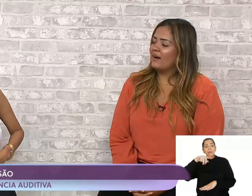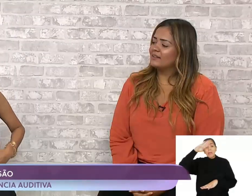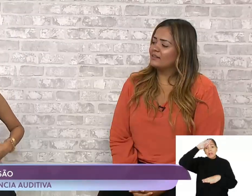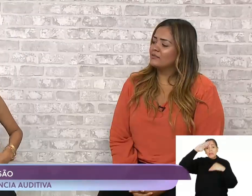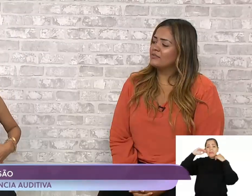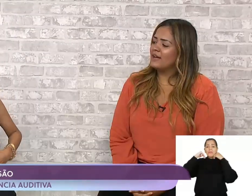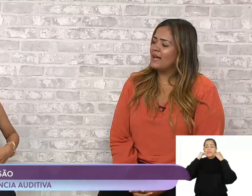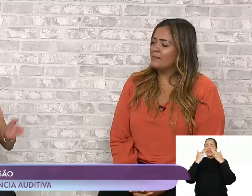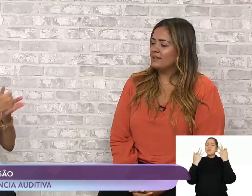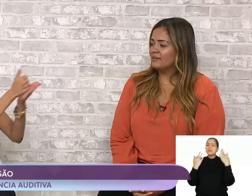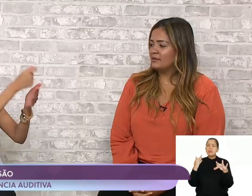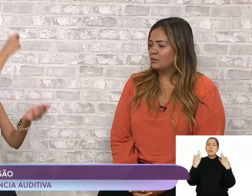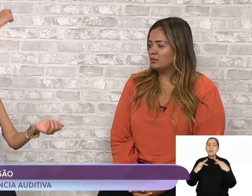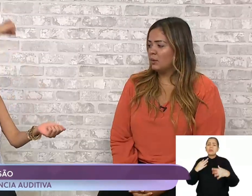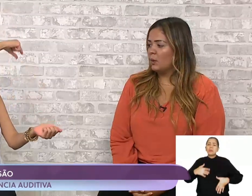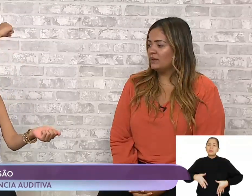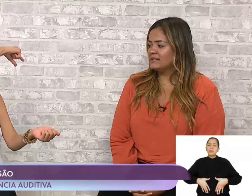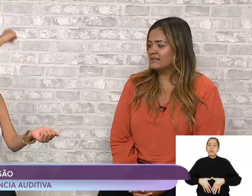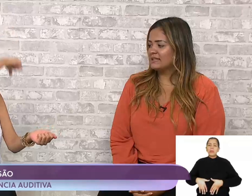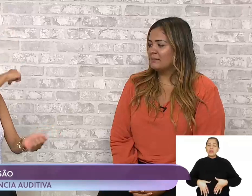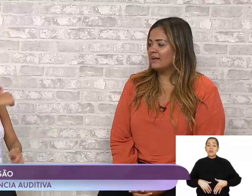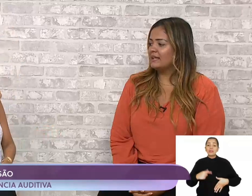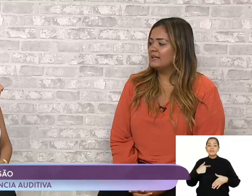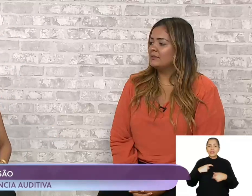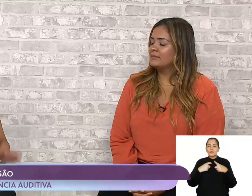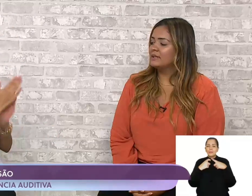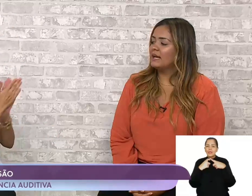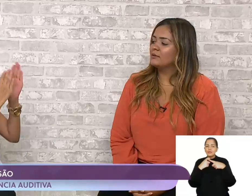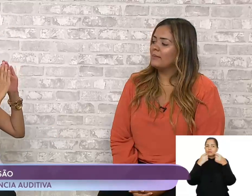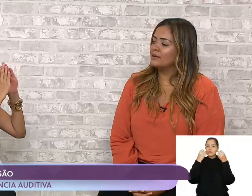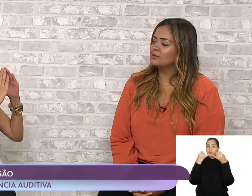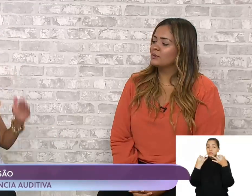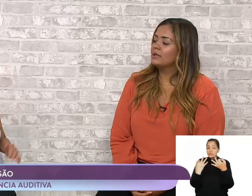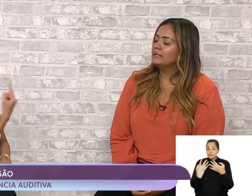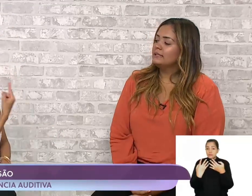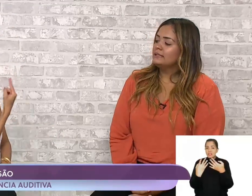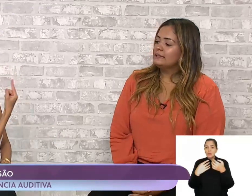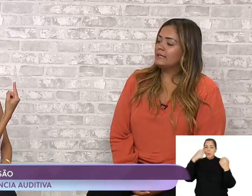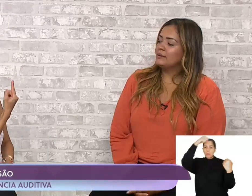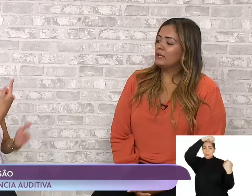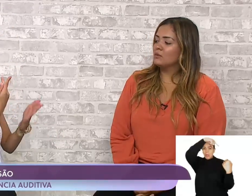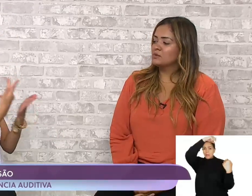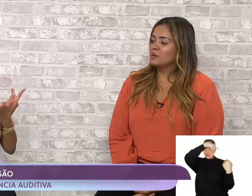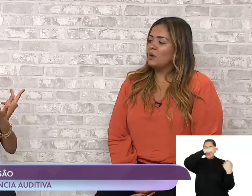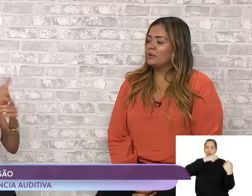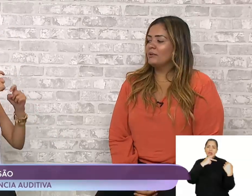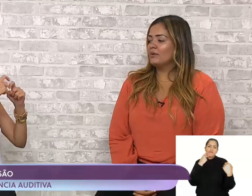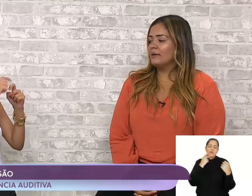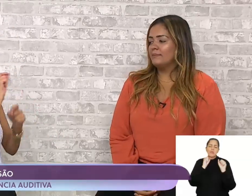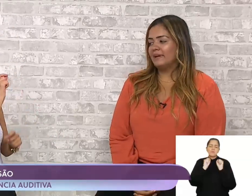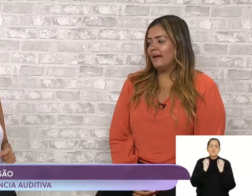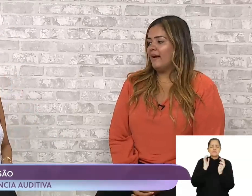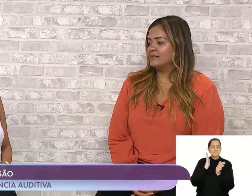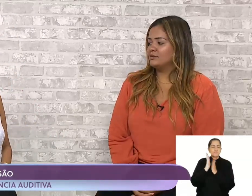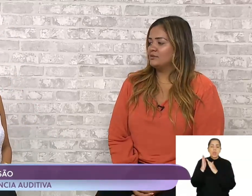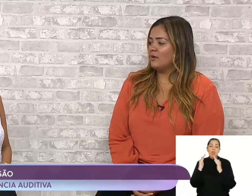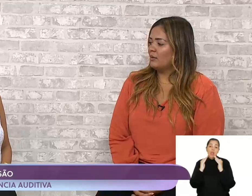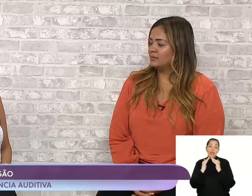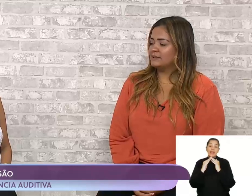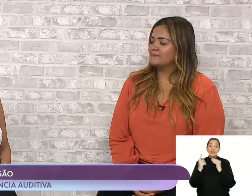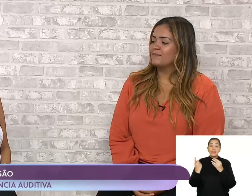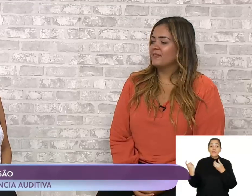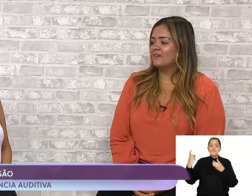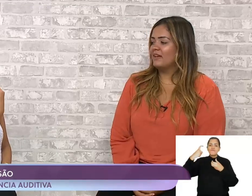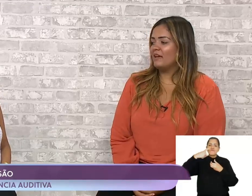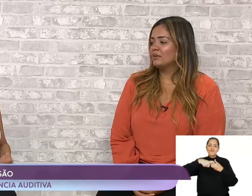errado com ela. Está tendo febre, está tendo dores na barriga. E aí o médico deu então um soro e mandou ela para casa de